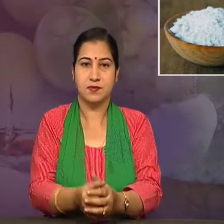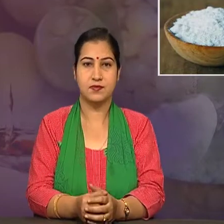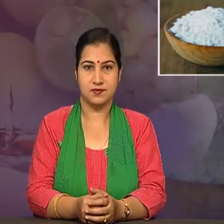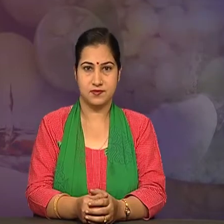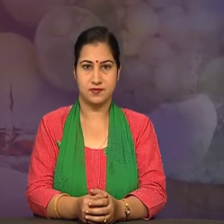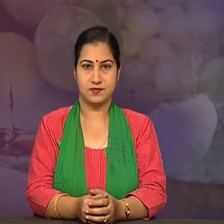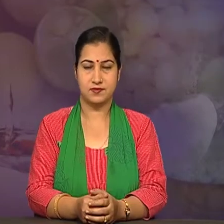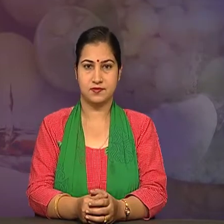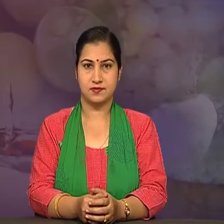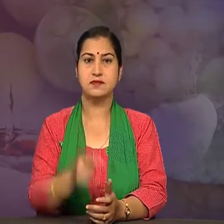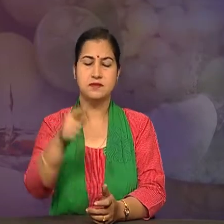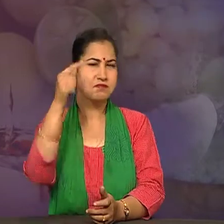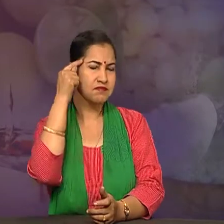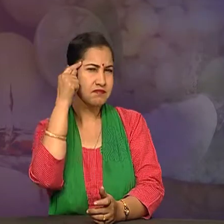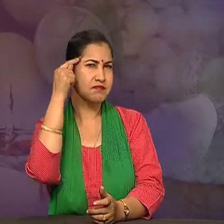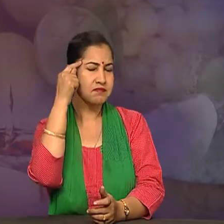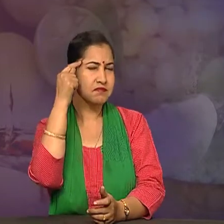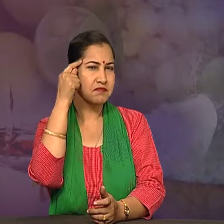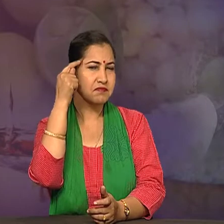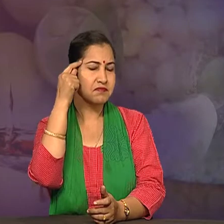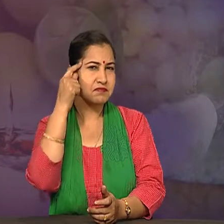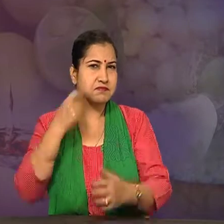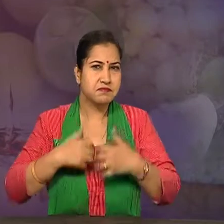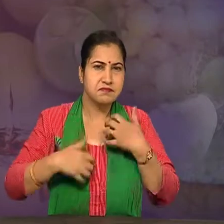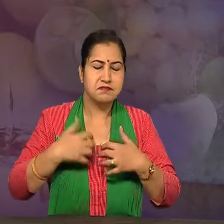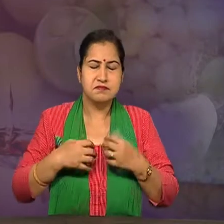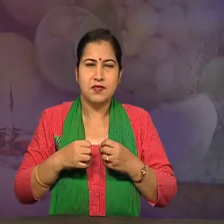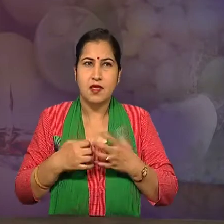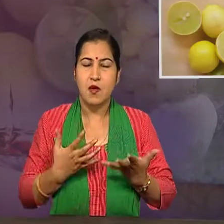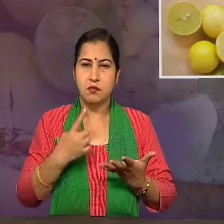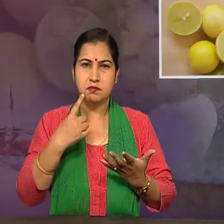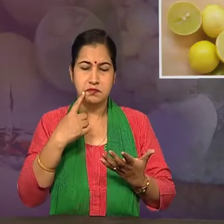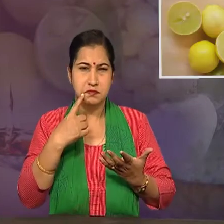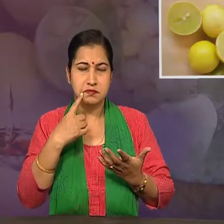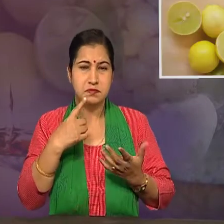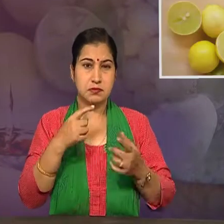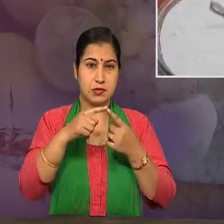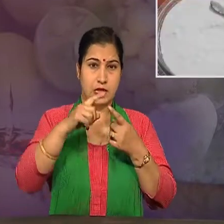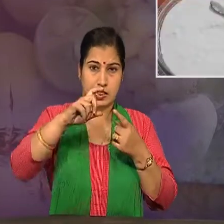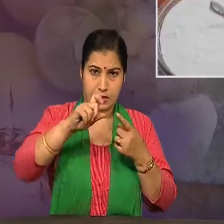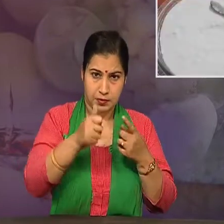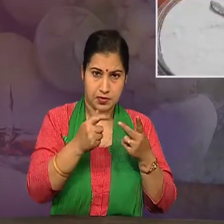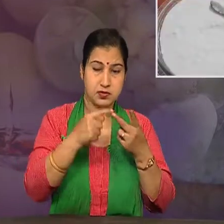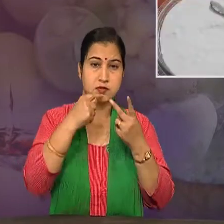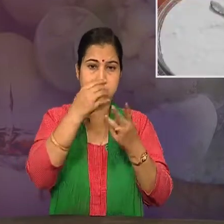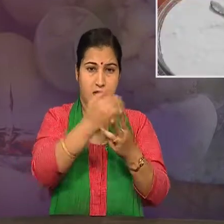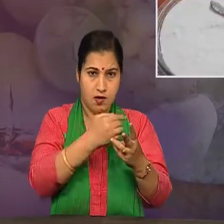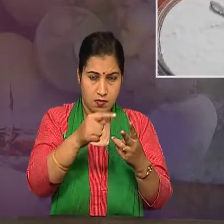आपके मन में जरूर ये जिग्यासा पैदा हुई होगी कि नीम्बू, दही, इत्यादी